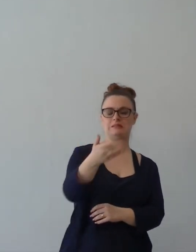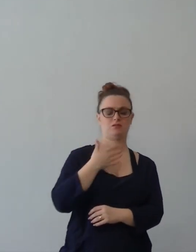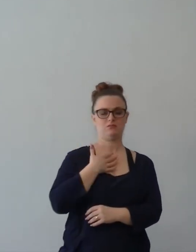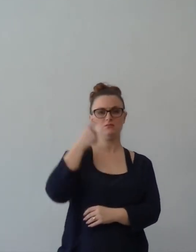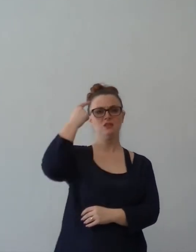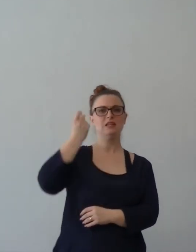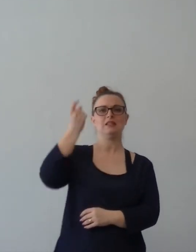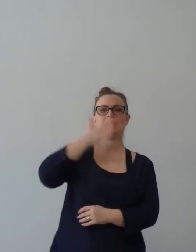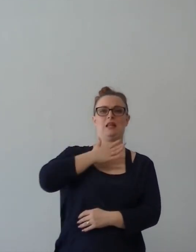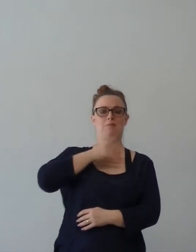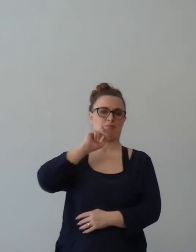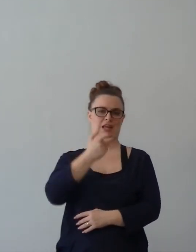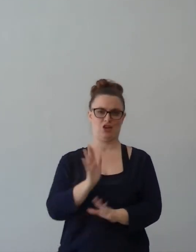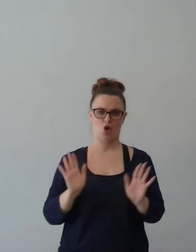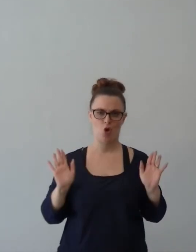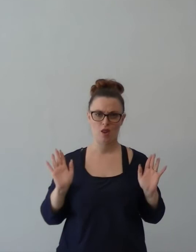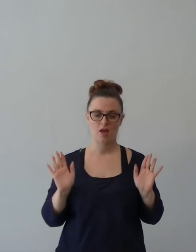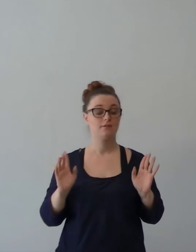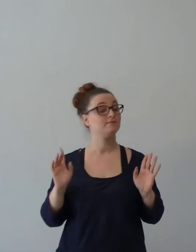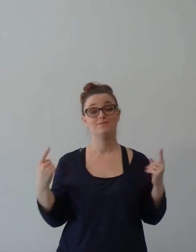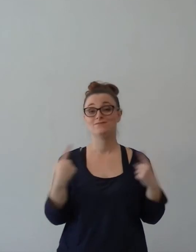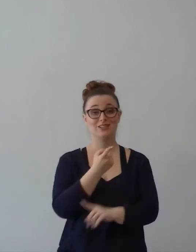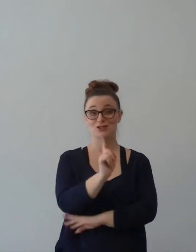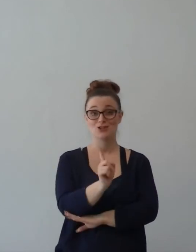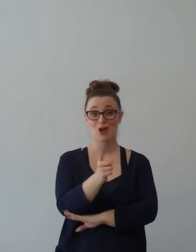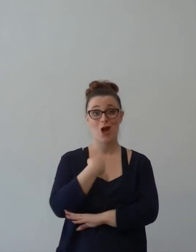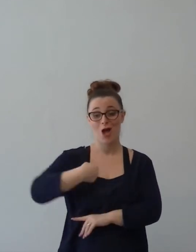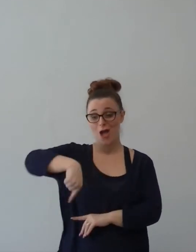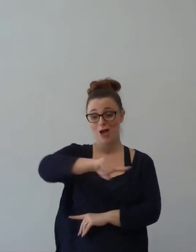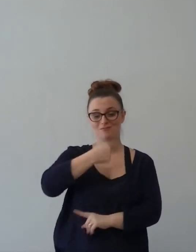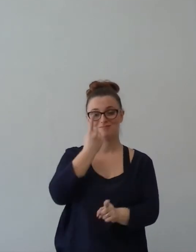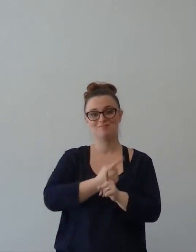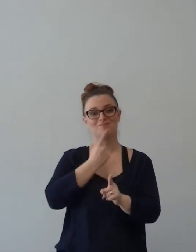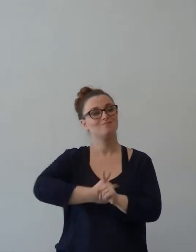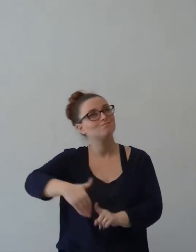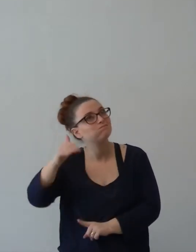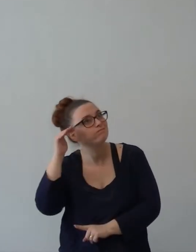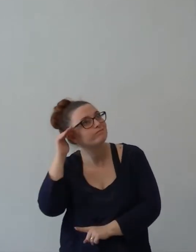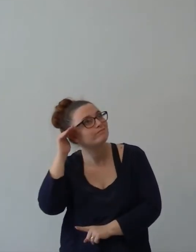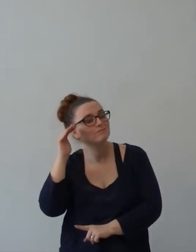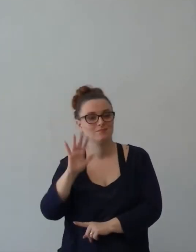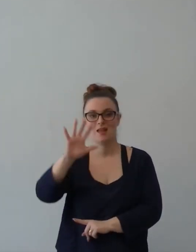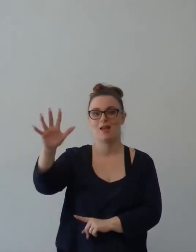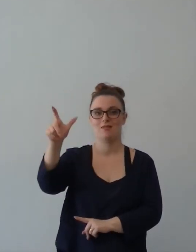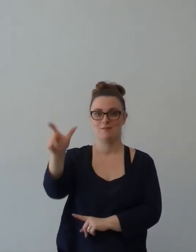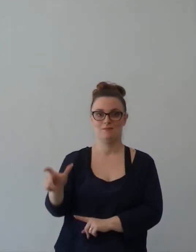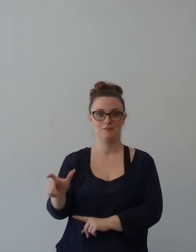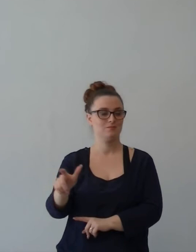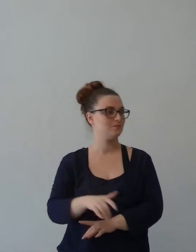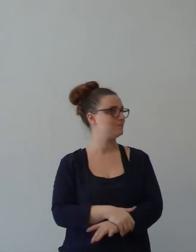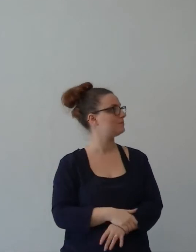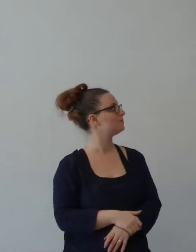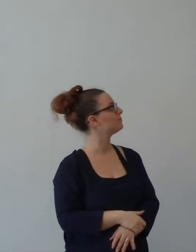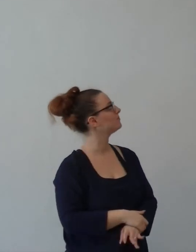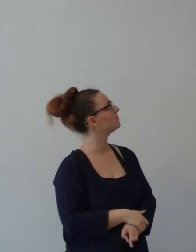mia è meglio. No, dobbiamo ascoltare. Dobbiamo ascoltare. Come? Stentami.